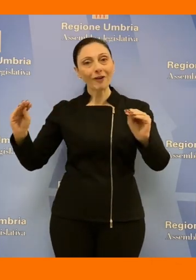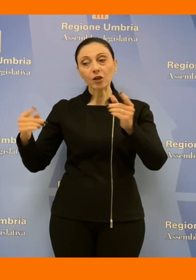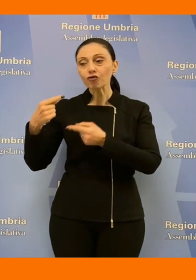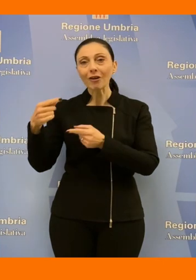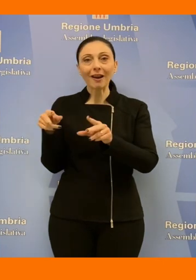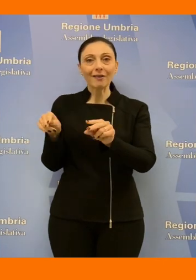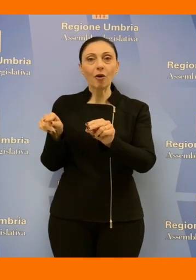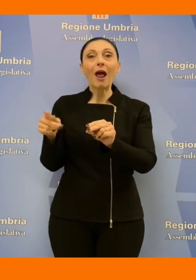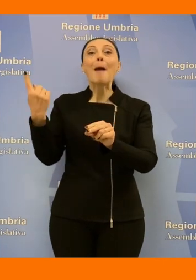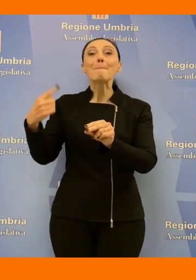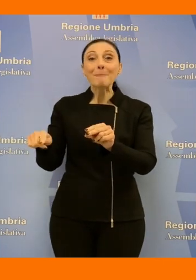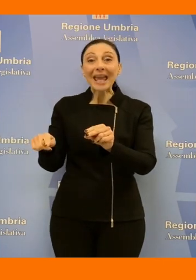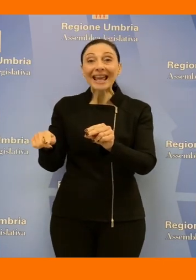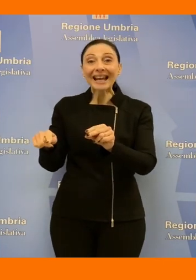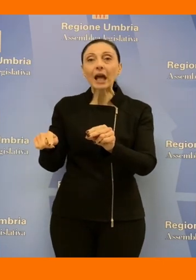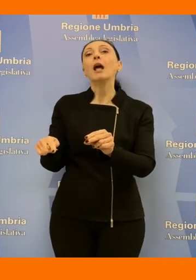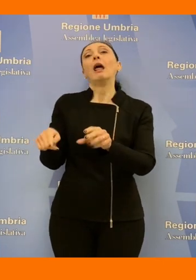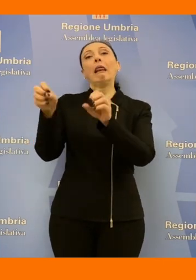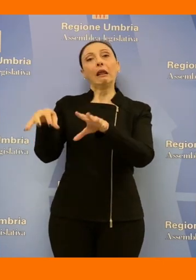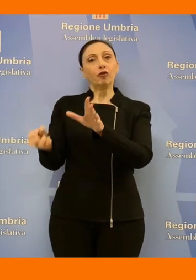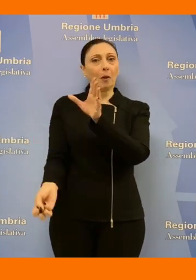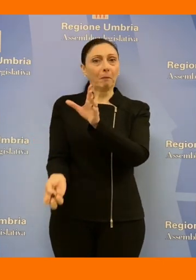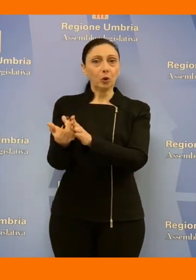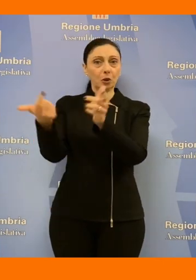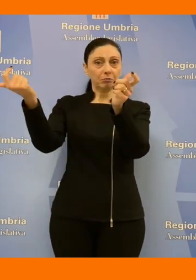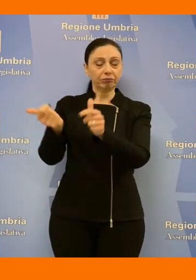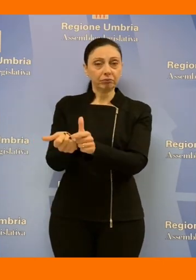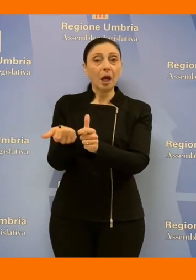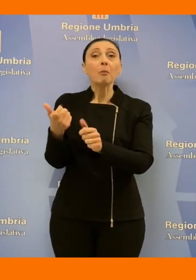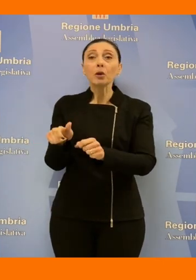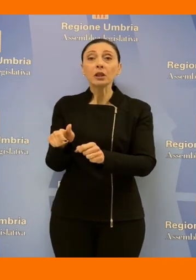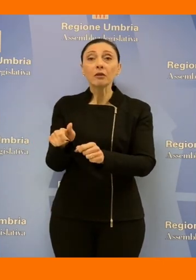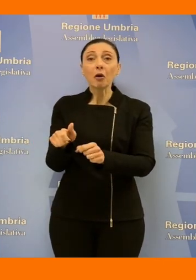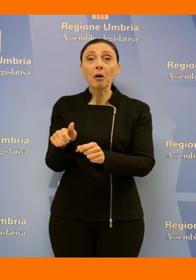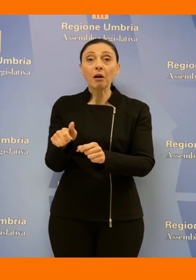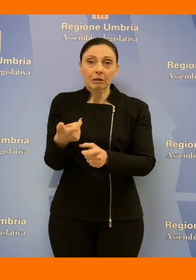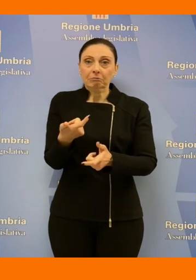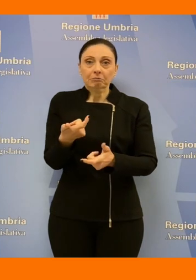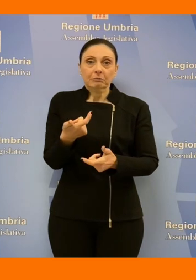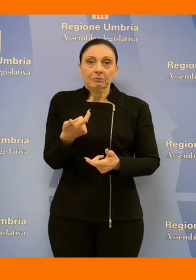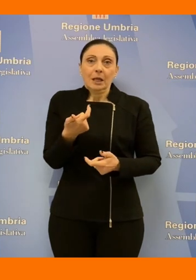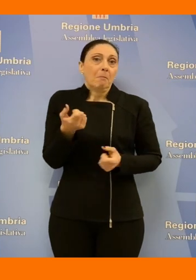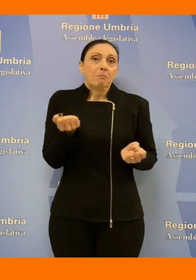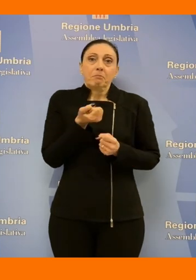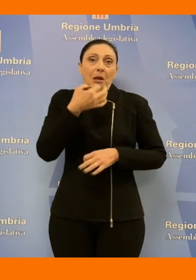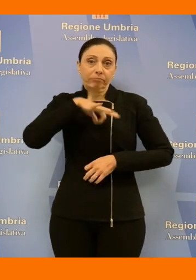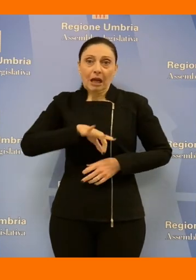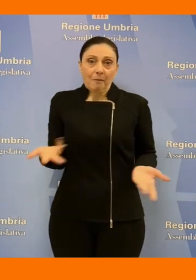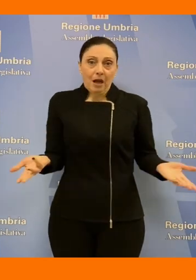diminuire la produzione dei rifiuti perché non ce lo potremmo permettere qui è strategia qui si parla di visione e mi